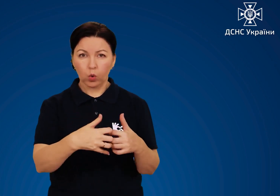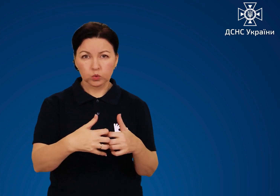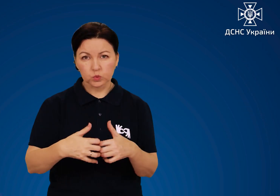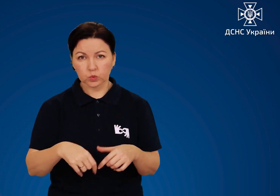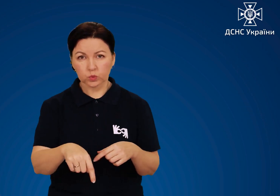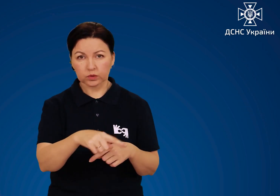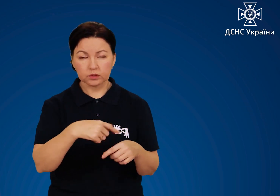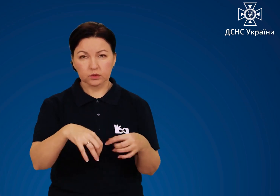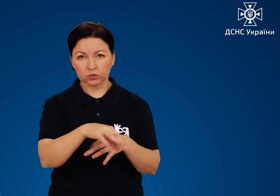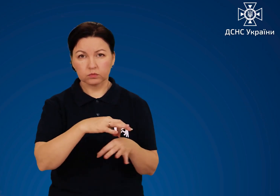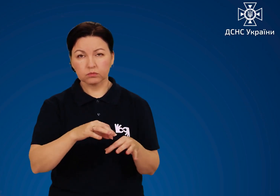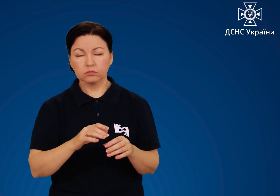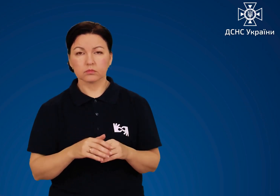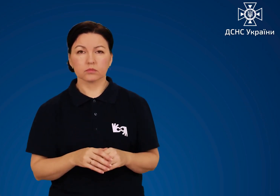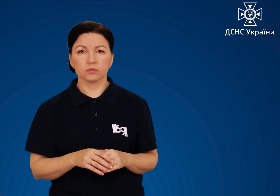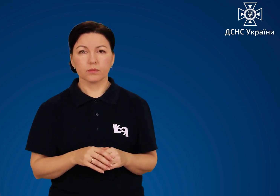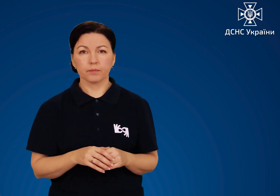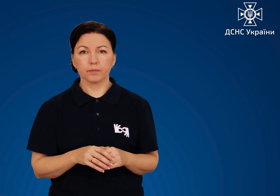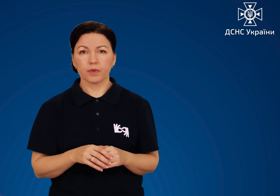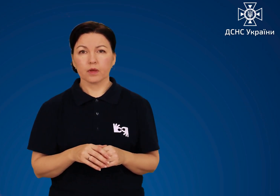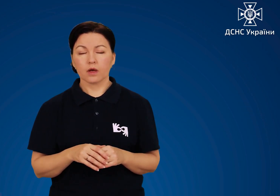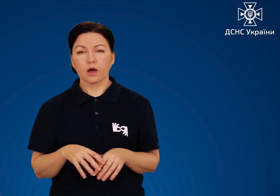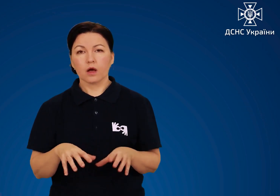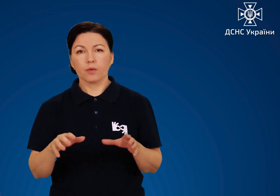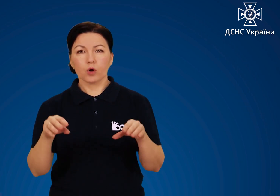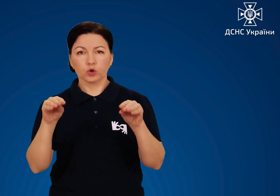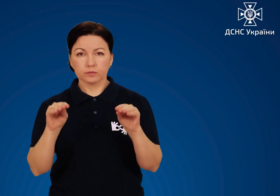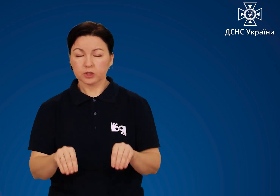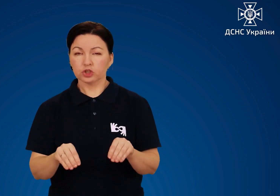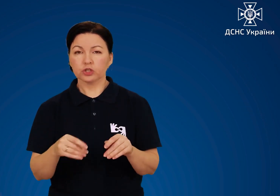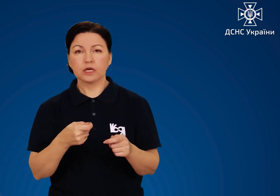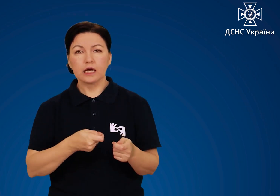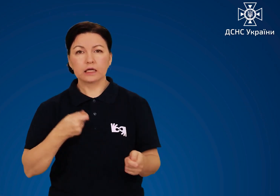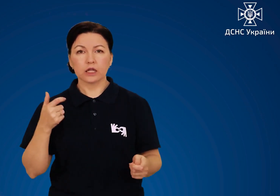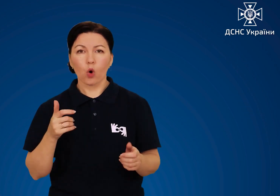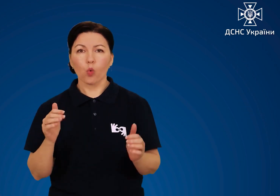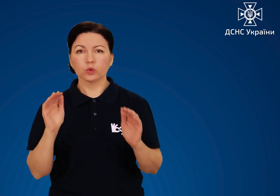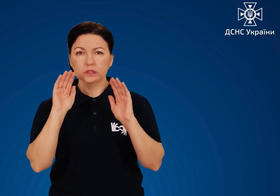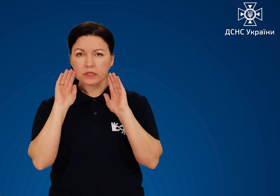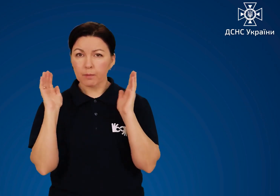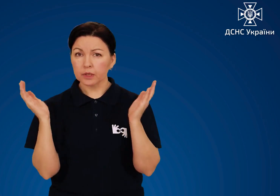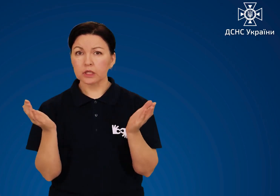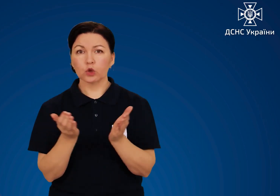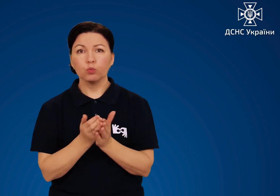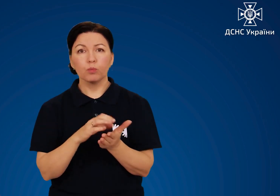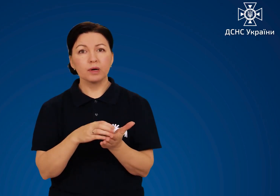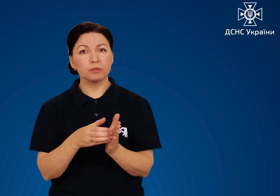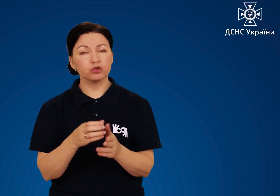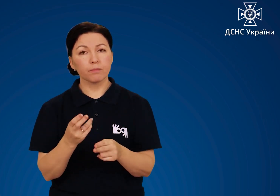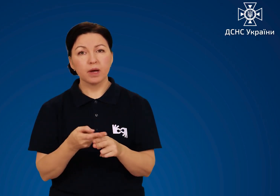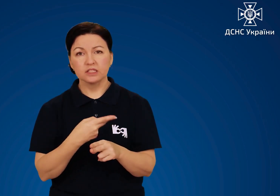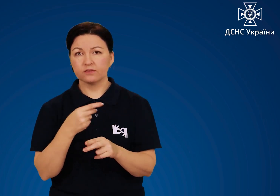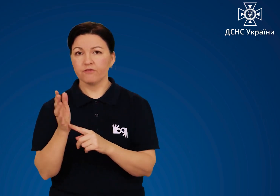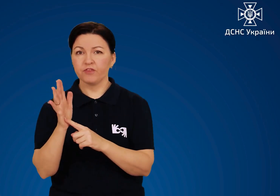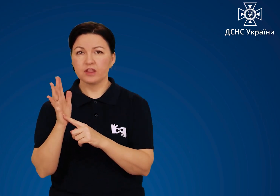генератора Розміщувати генератор у замкненому приміщенні без вентиляції